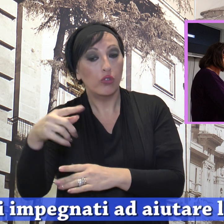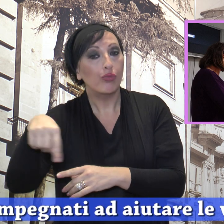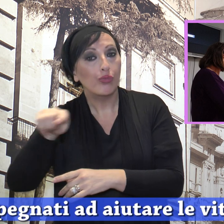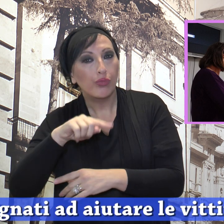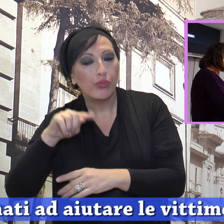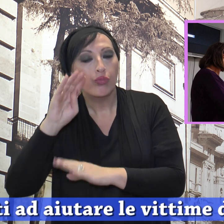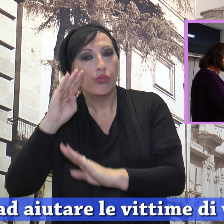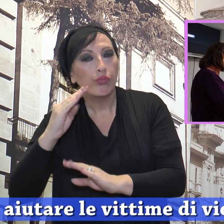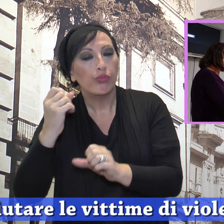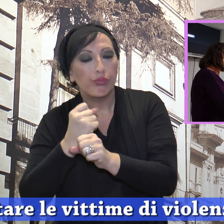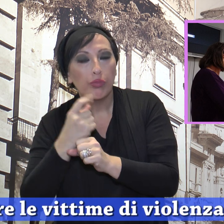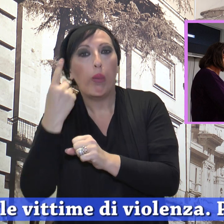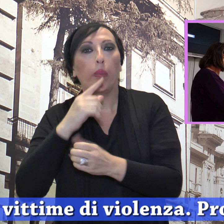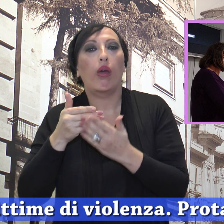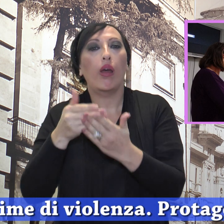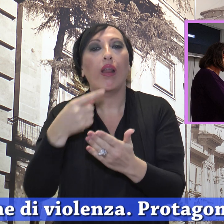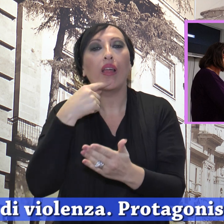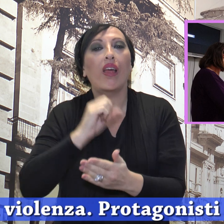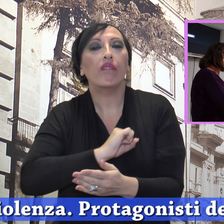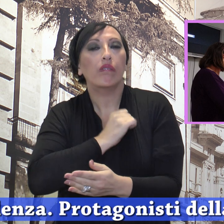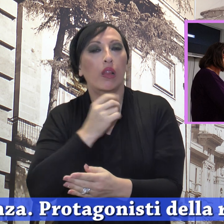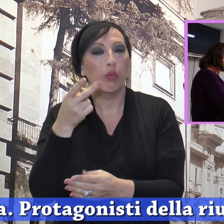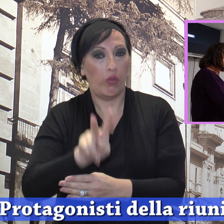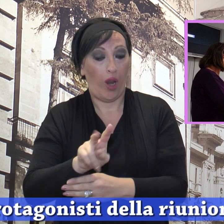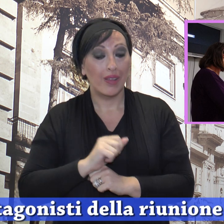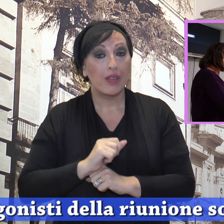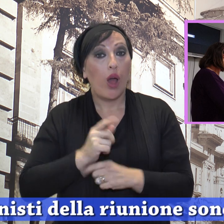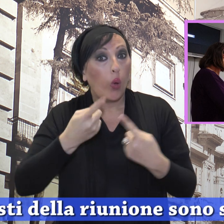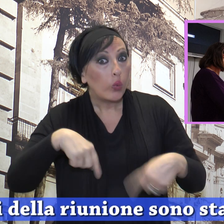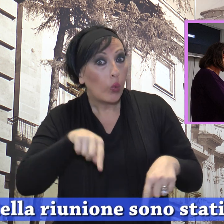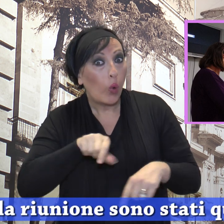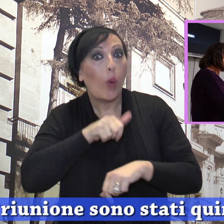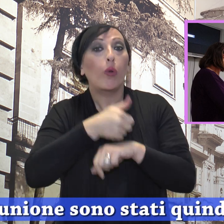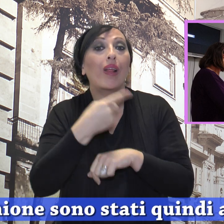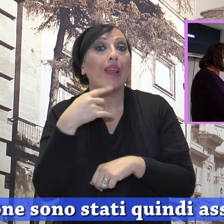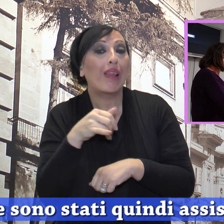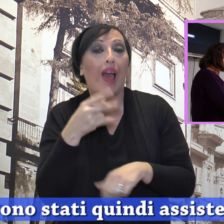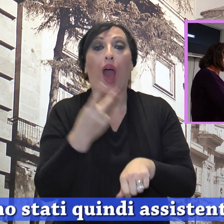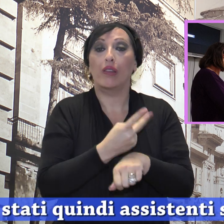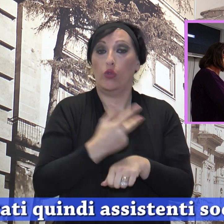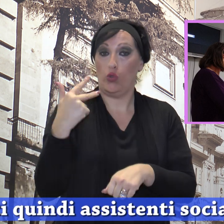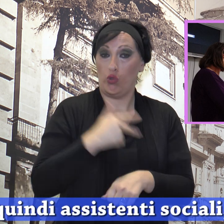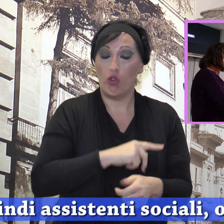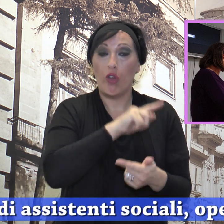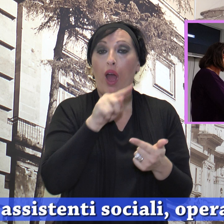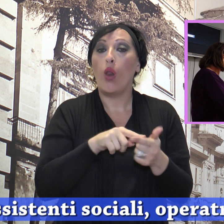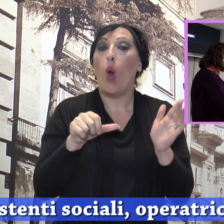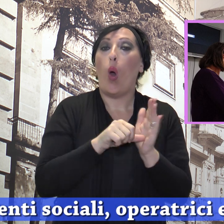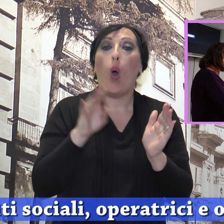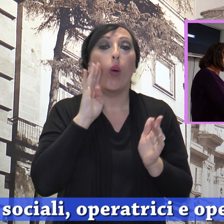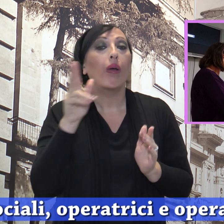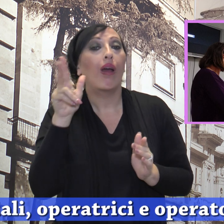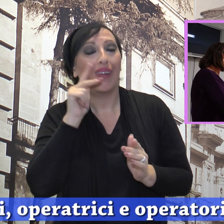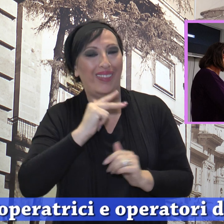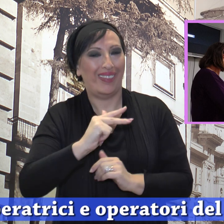le vittime di violenza. Protagonisti della riunione sono state quindi assistenti sociali, operatrici e operatori